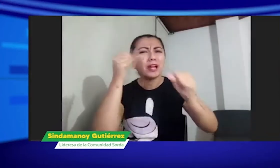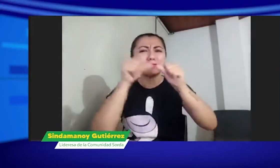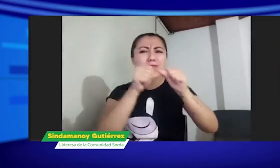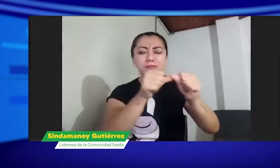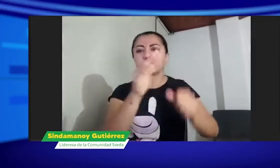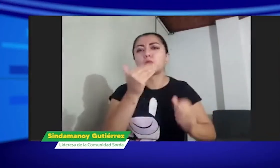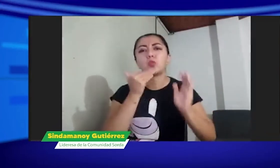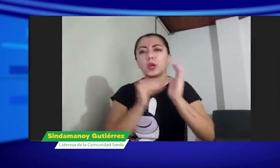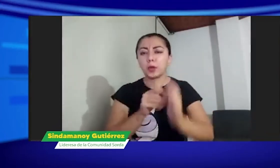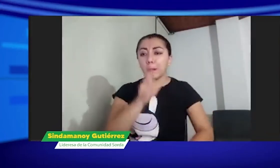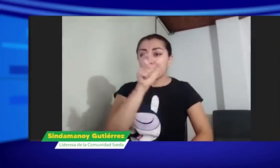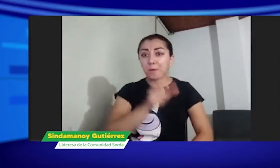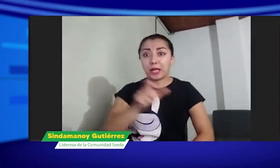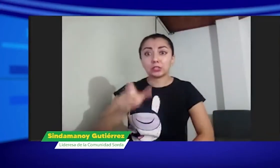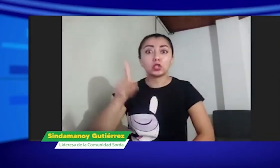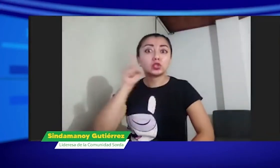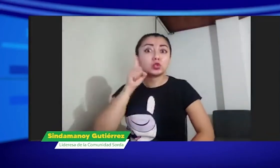hacerlo permanente en el tiempo.